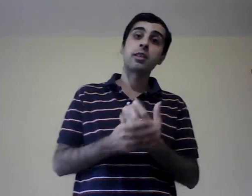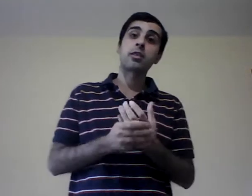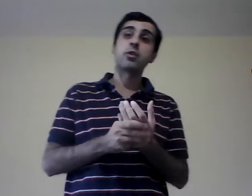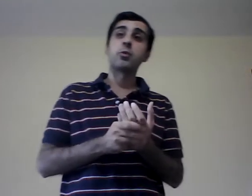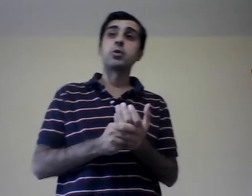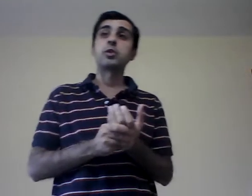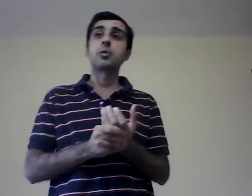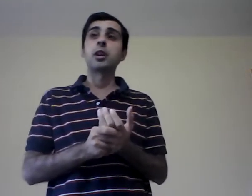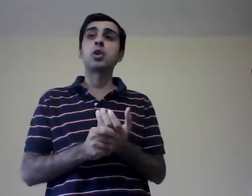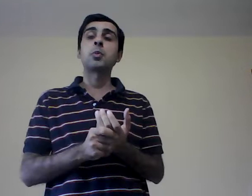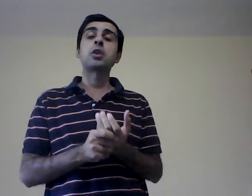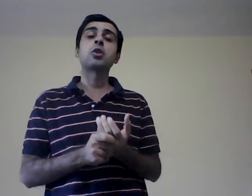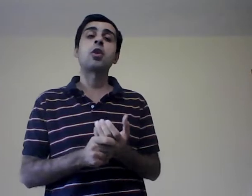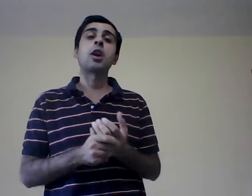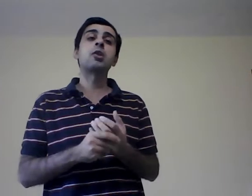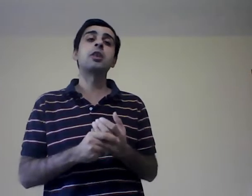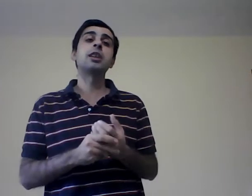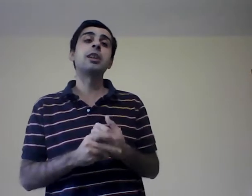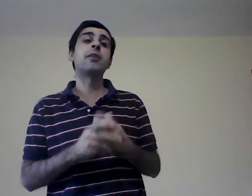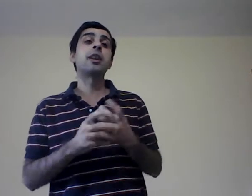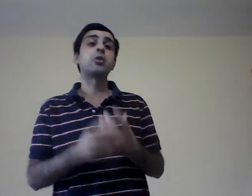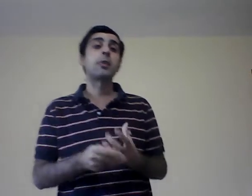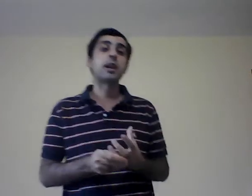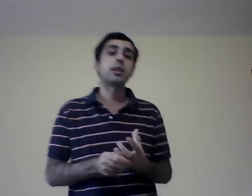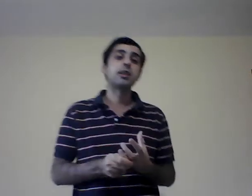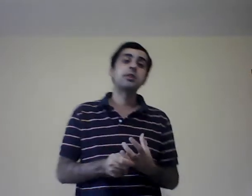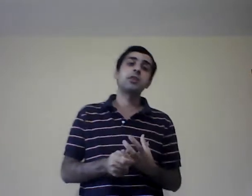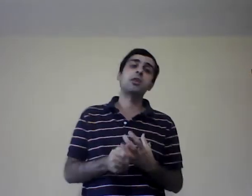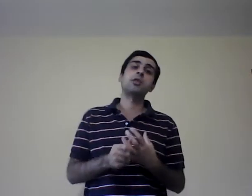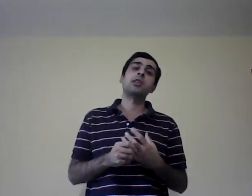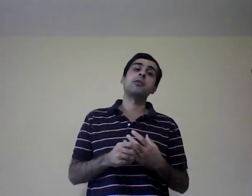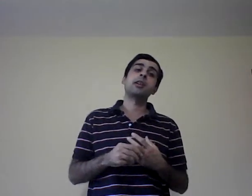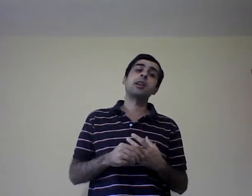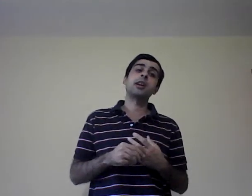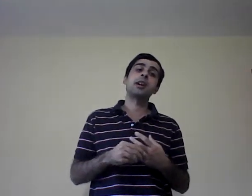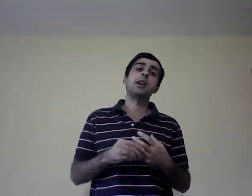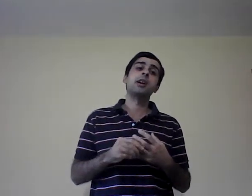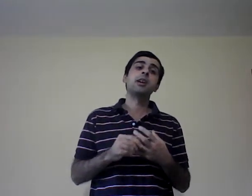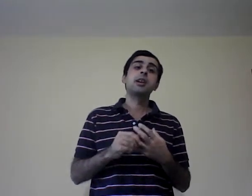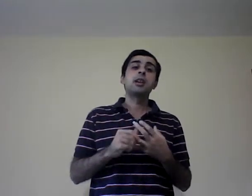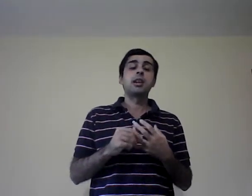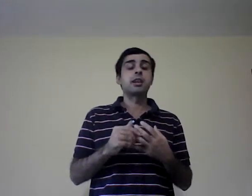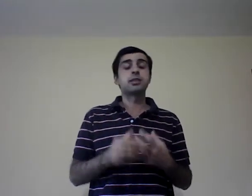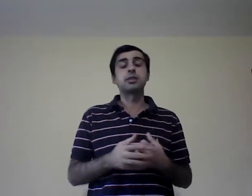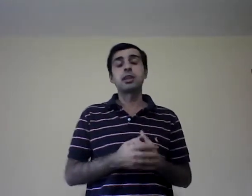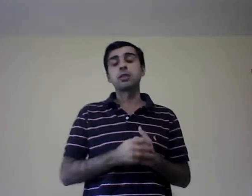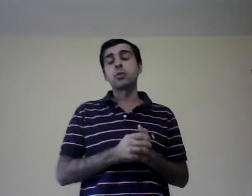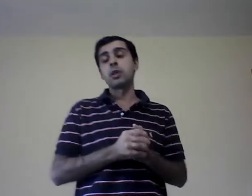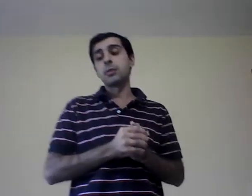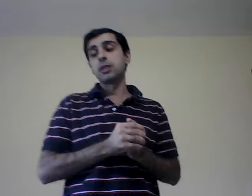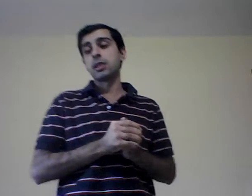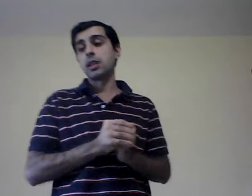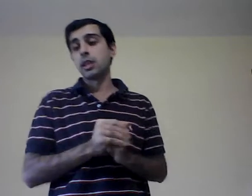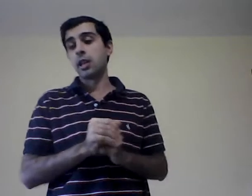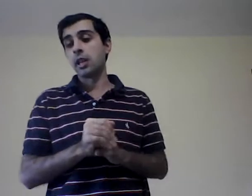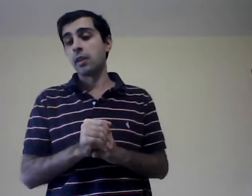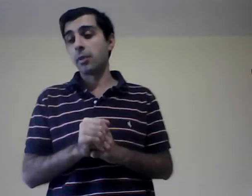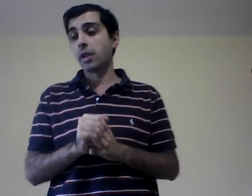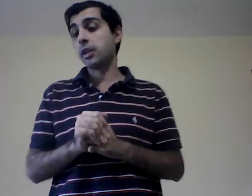como siempre les comento, algo que les van a tomar, algo que les van a ejercitar seguramente en el pre y en